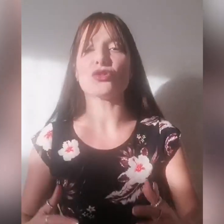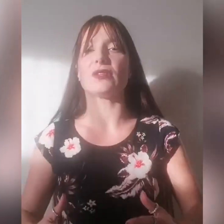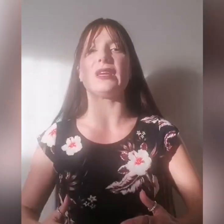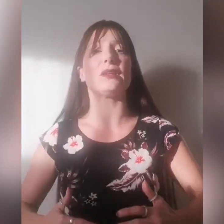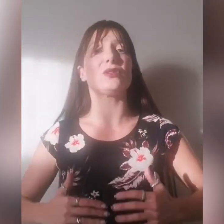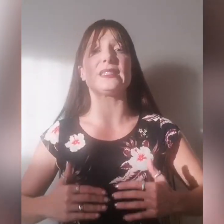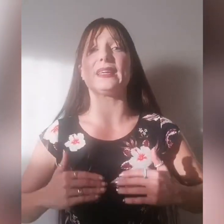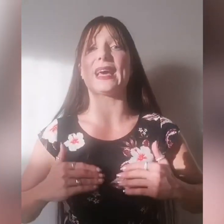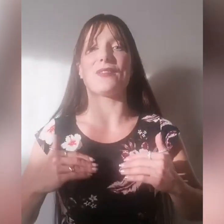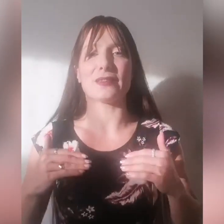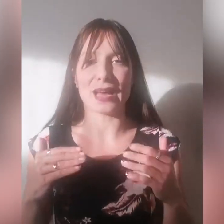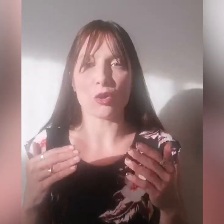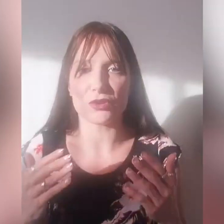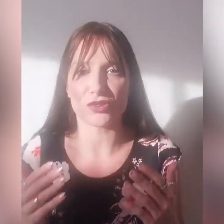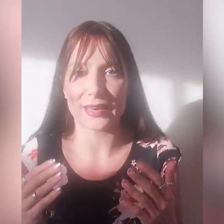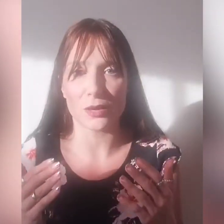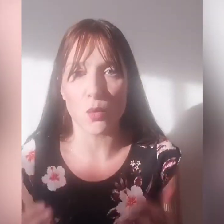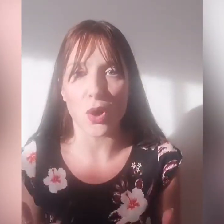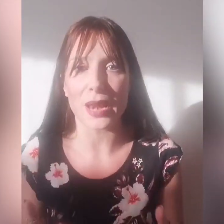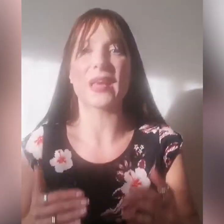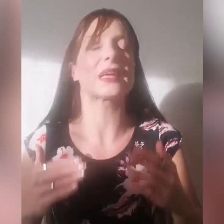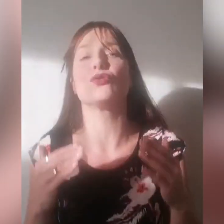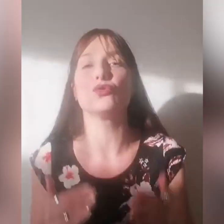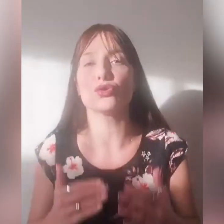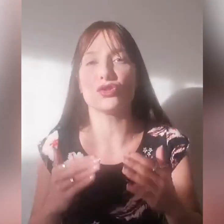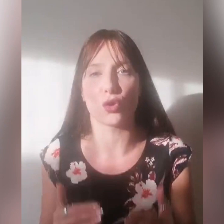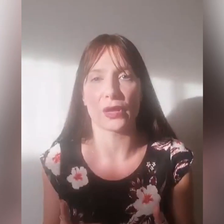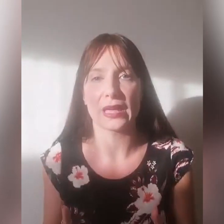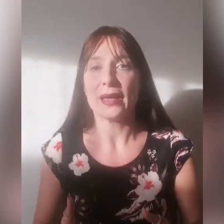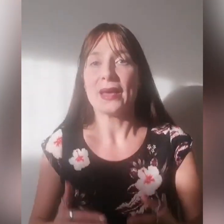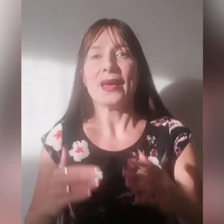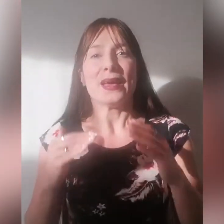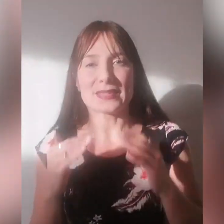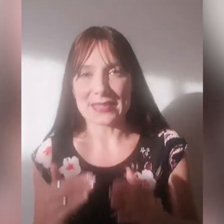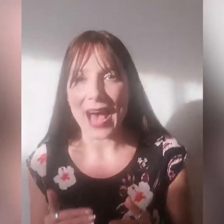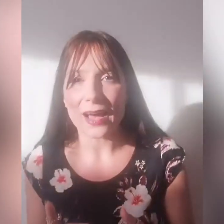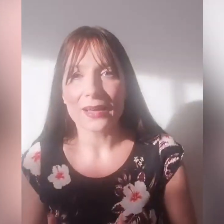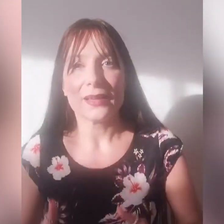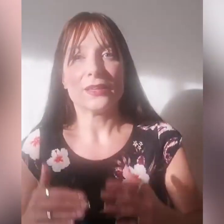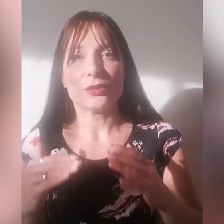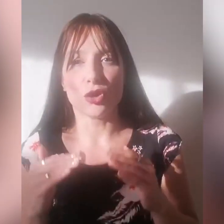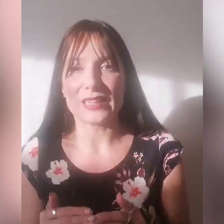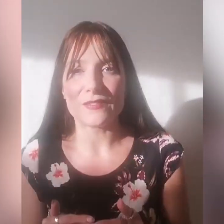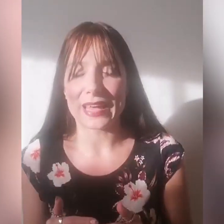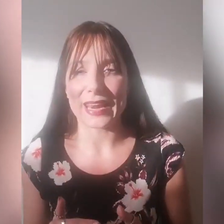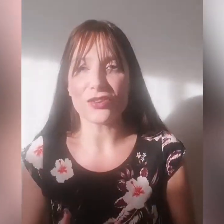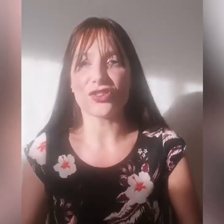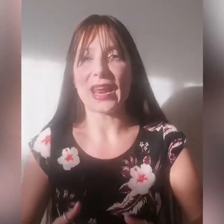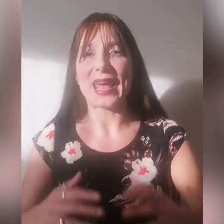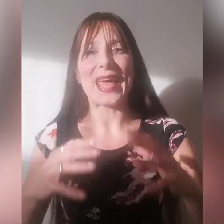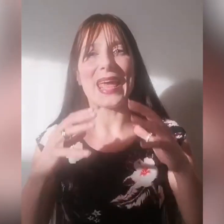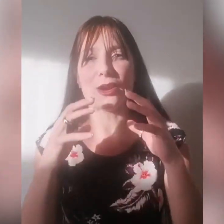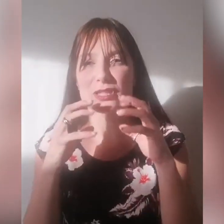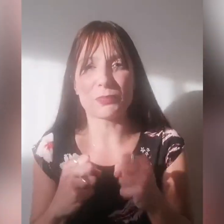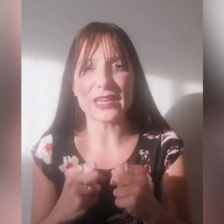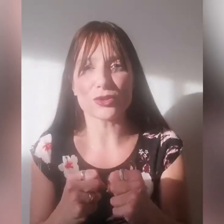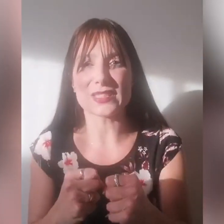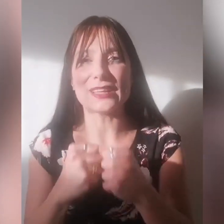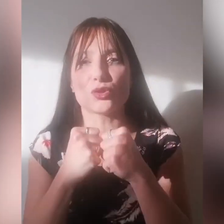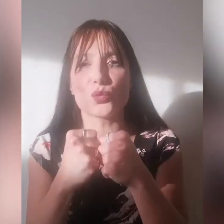ognuno di Dio si dica la verità come ce l'ha nel cuore perché ognuno di noi sa dove deve crescere e lo Spirito Santo è